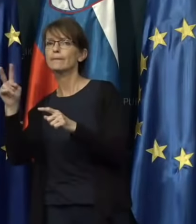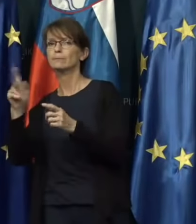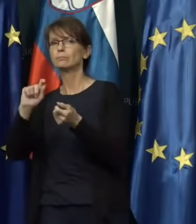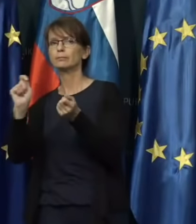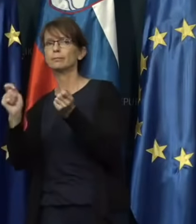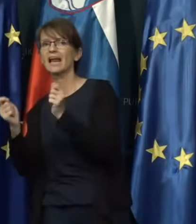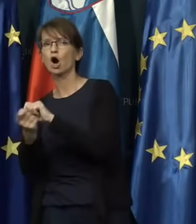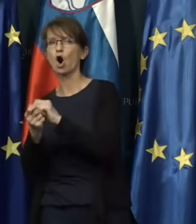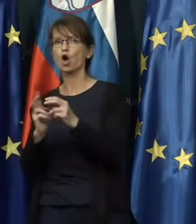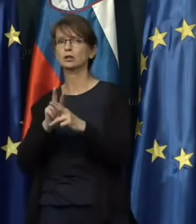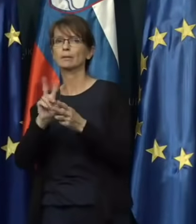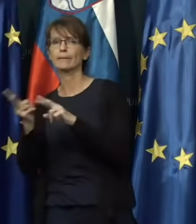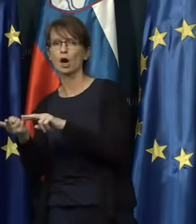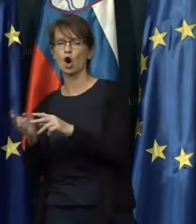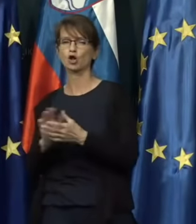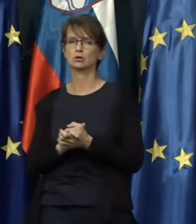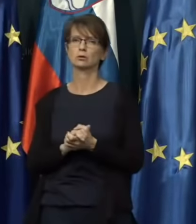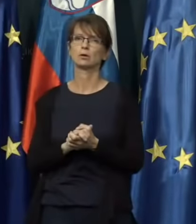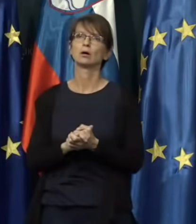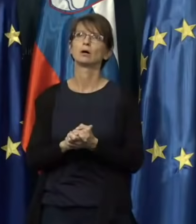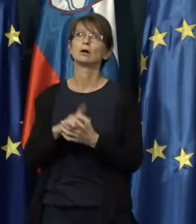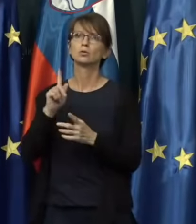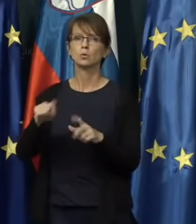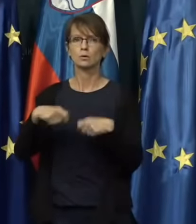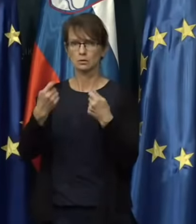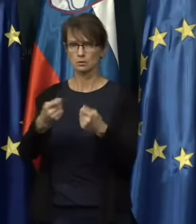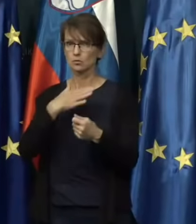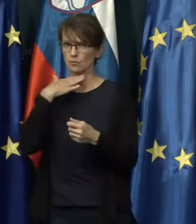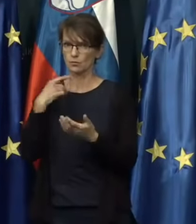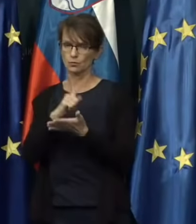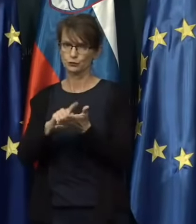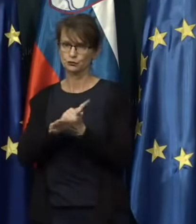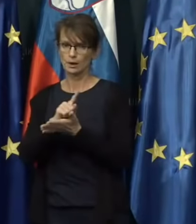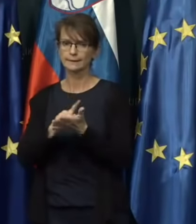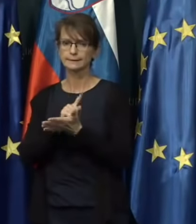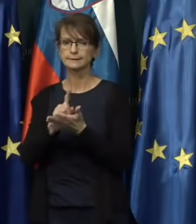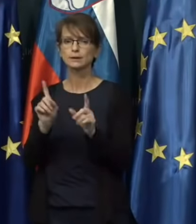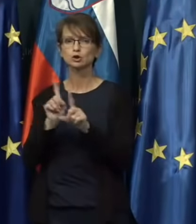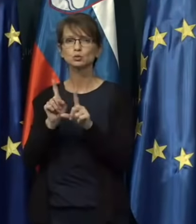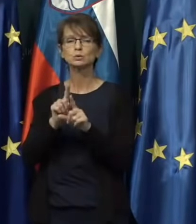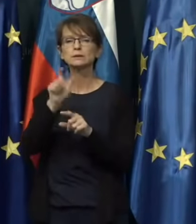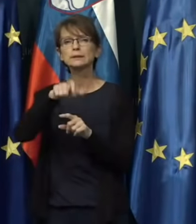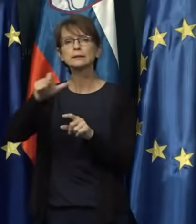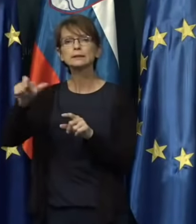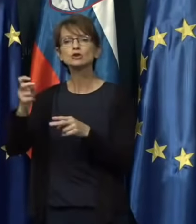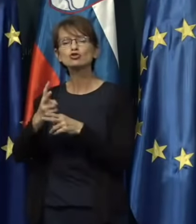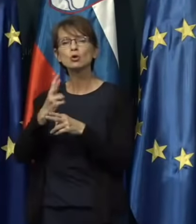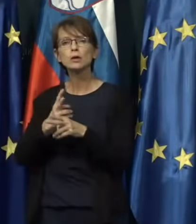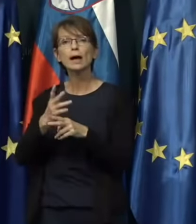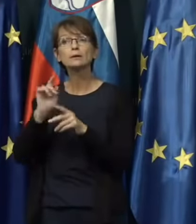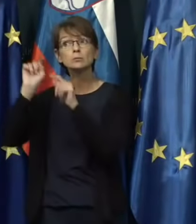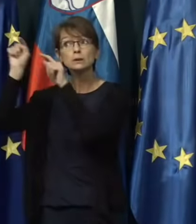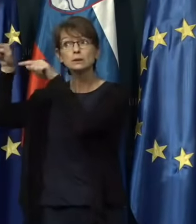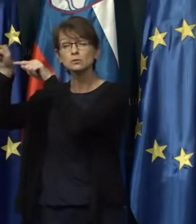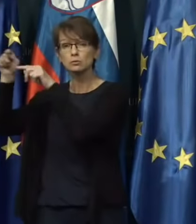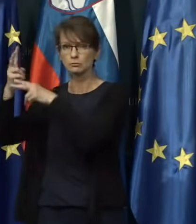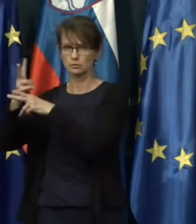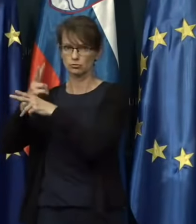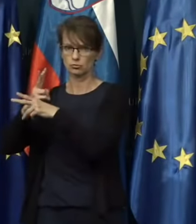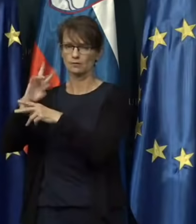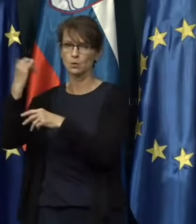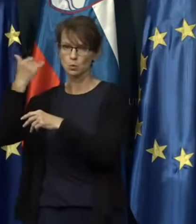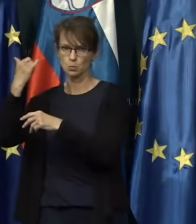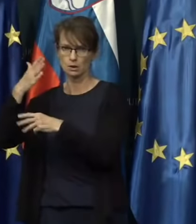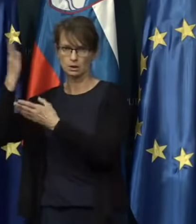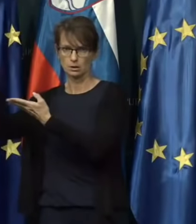in mislim, to daje dovolj časa tudi državljanom, ki so v tisti državi ali v tujini,